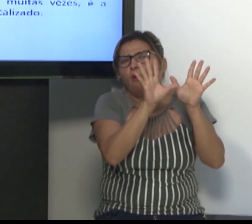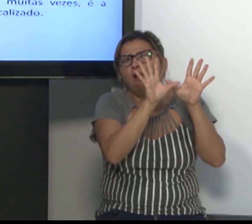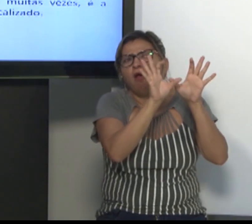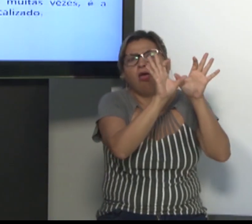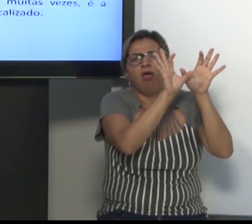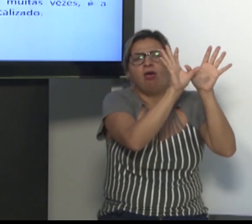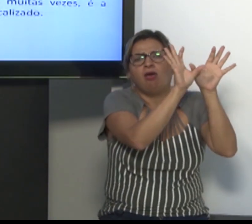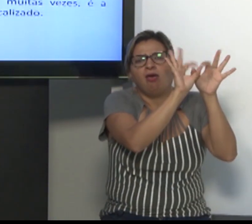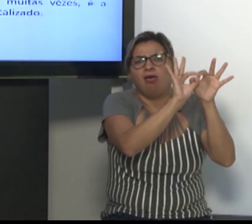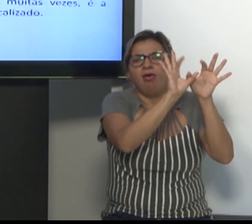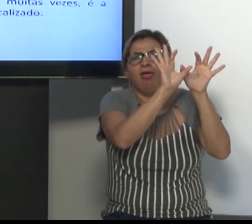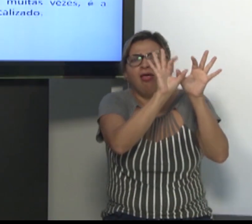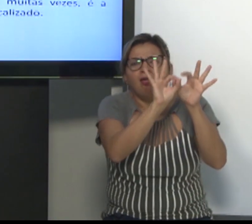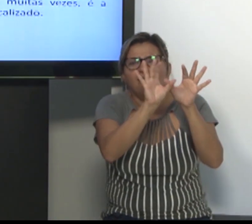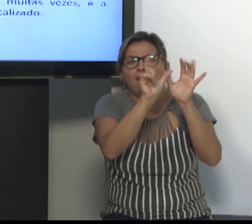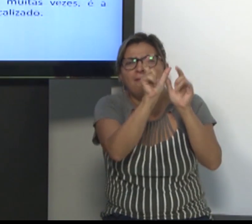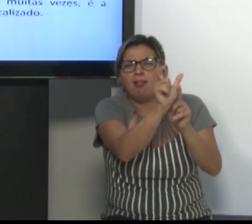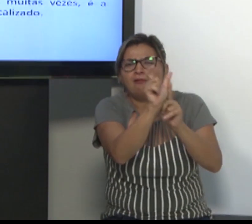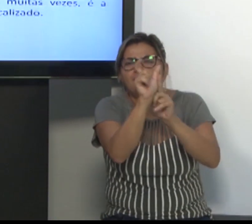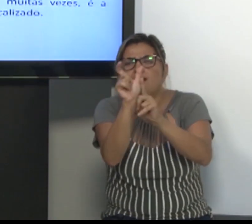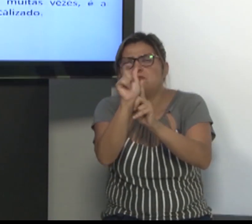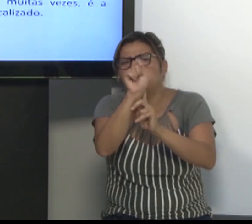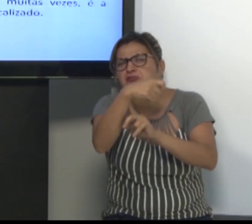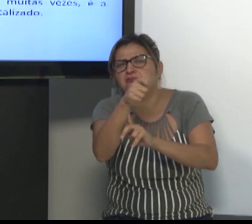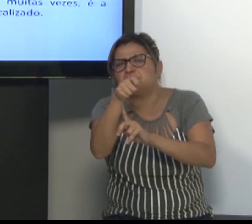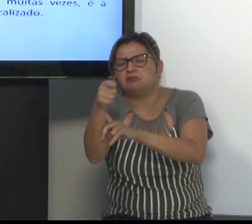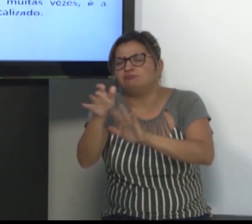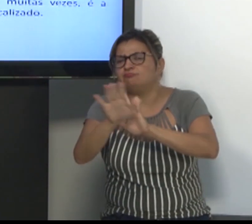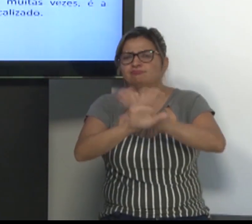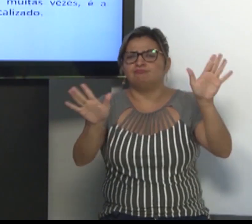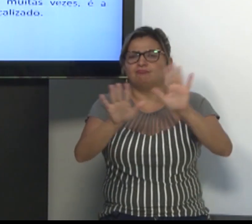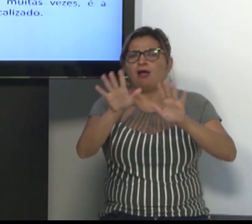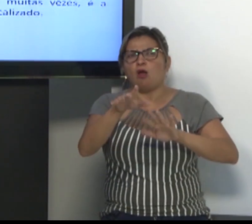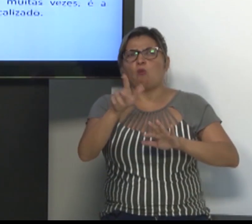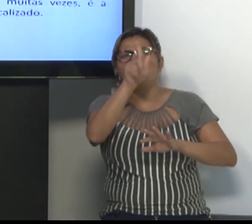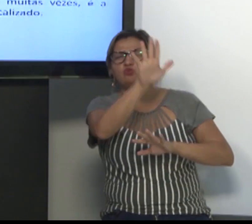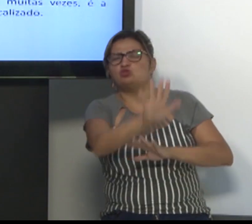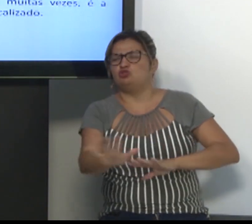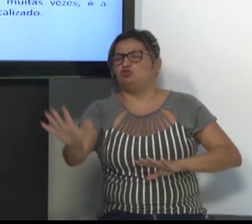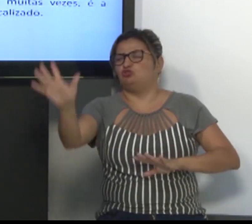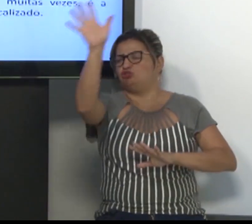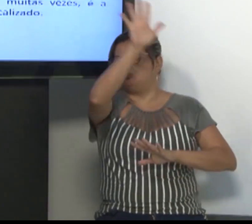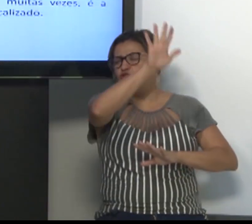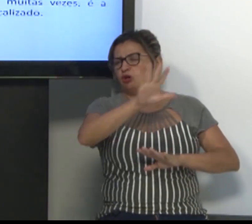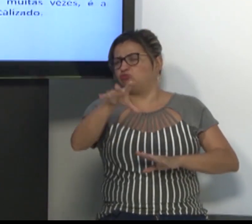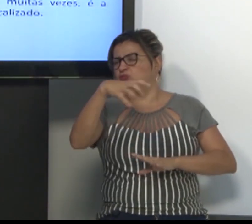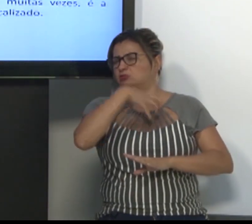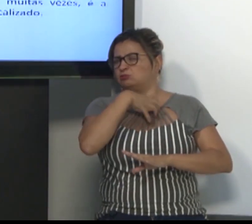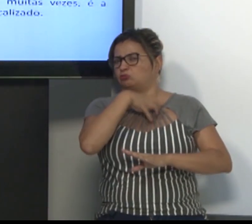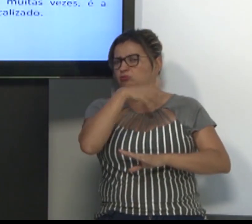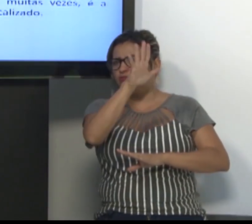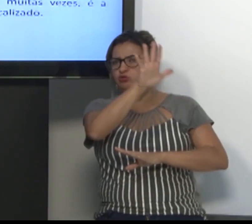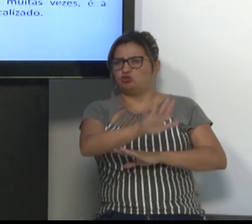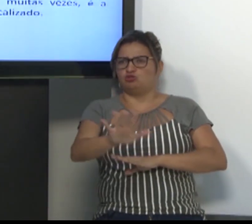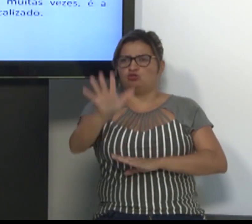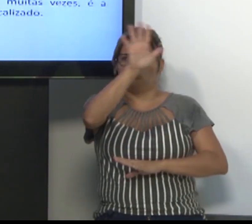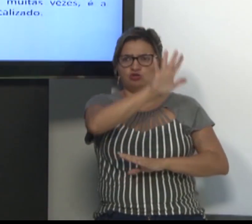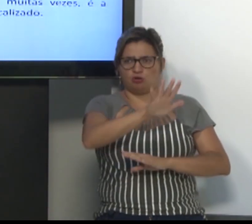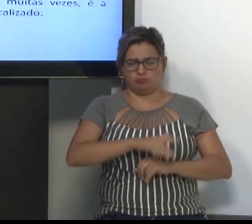Não sinal, palavra, sinal, palavra, sinal. Mas de modo geral, uma visão geral.